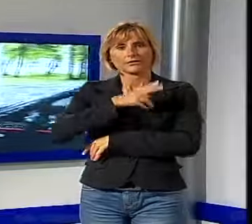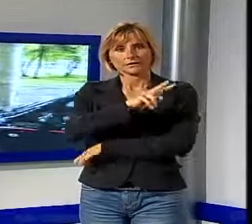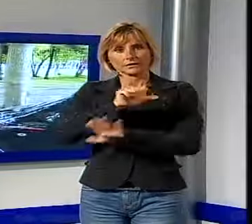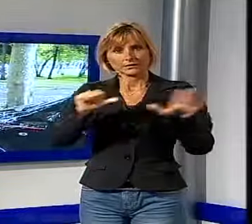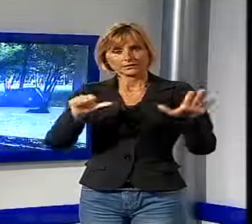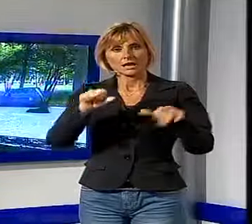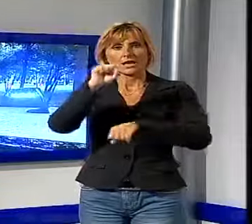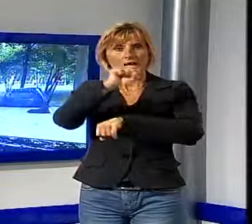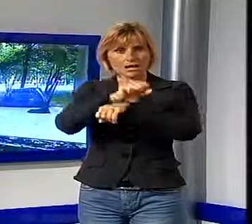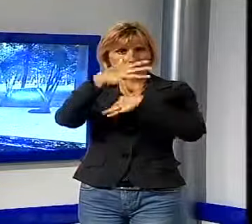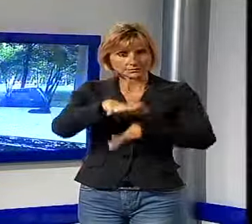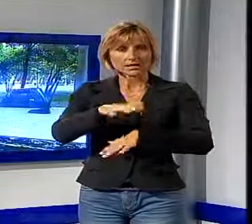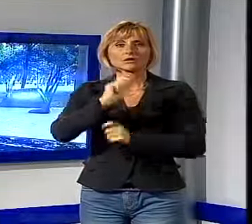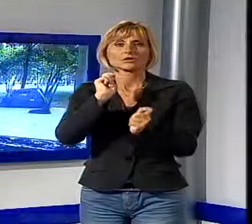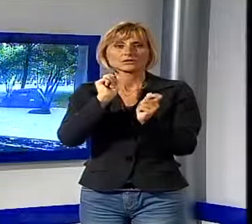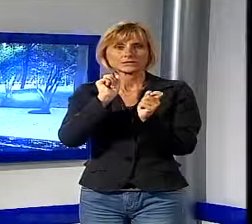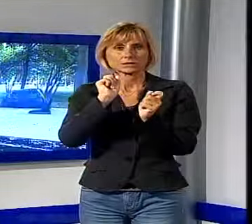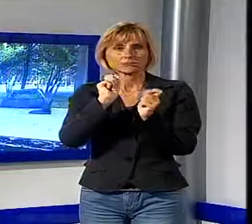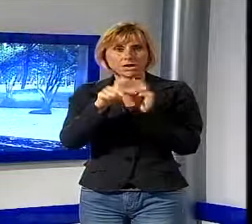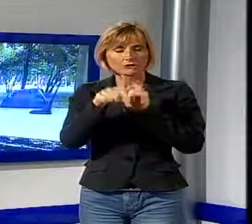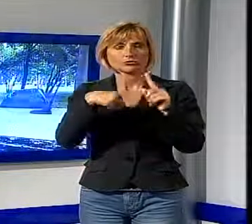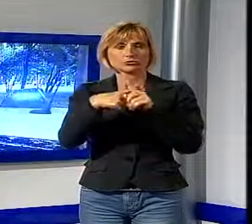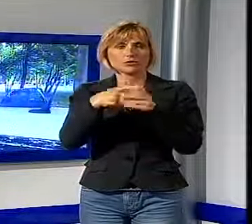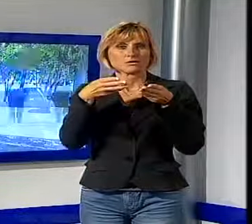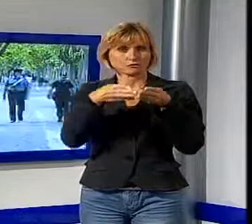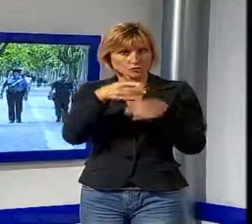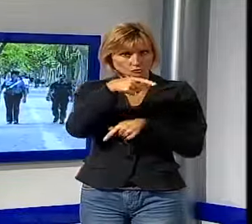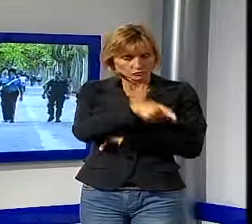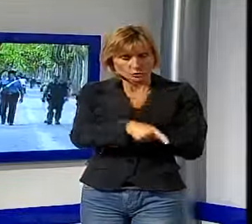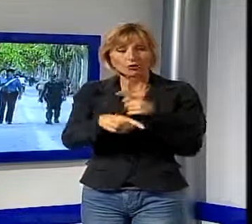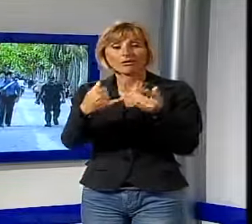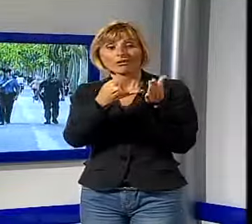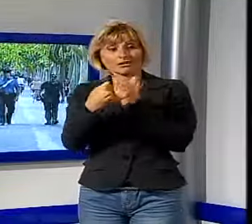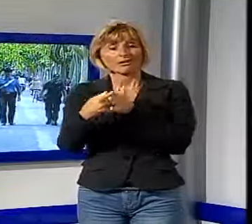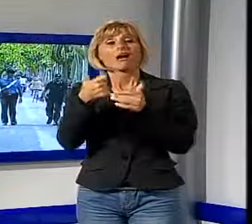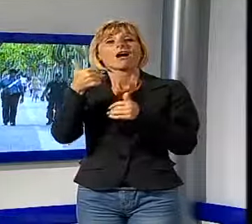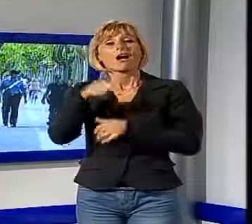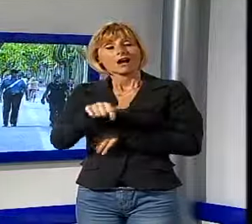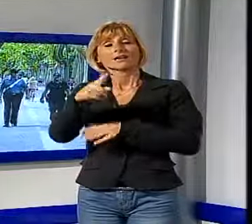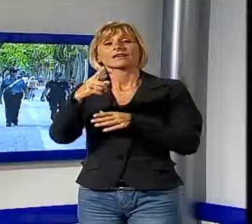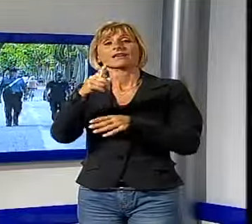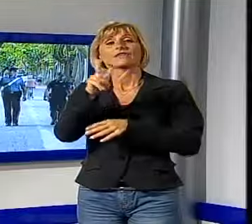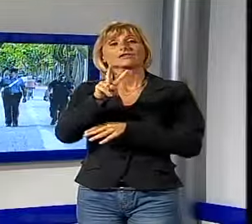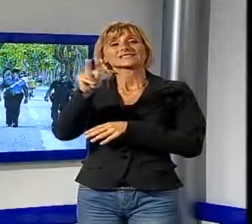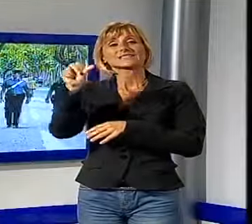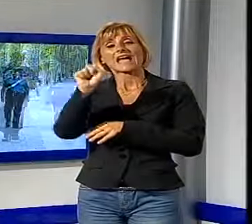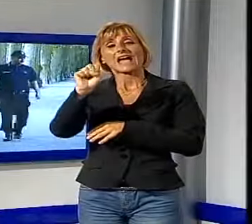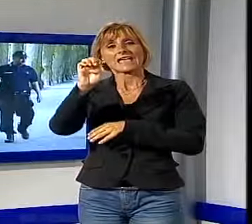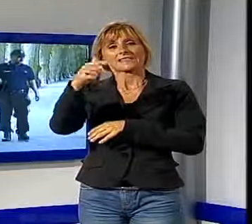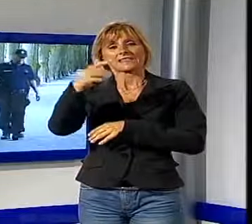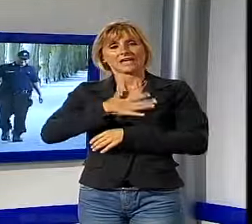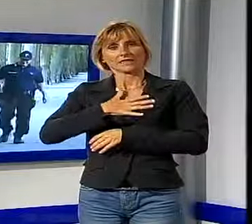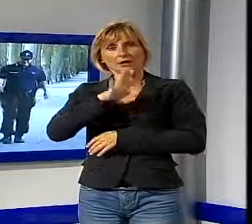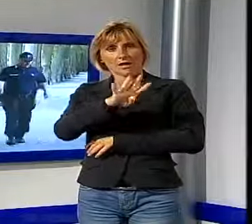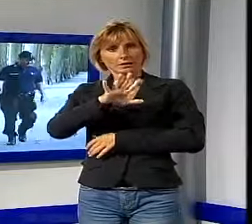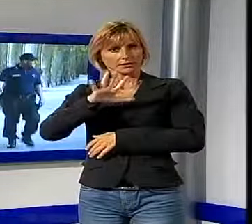spaccio e tentata estorsione. Stessa accusa quest'ultima che è costata al carcere anche a Vincenzo Saetta, 45 anni.